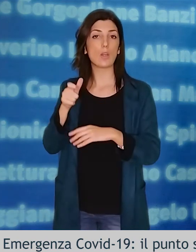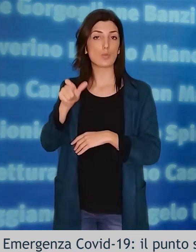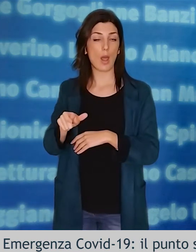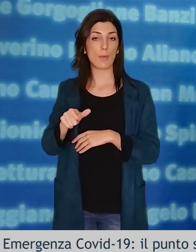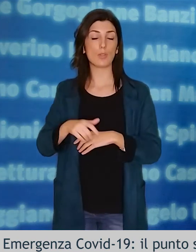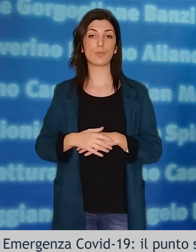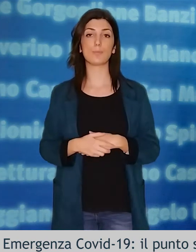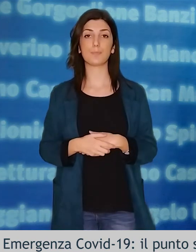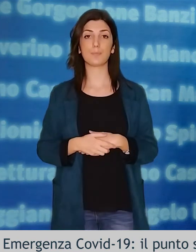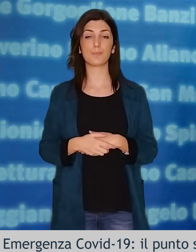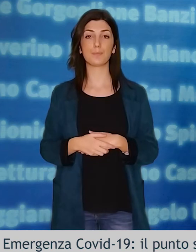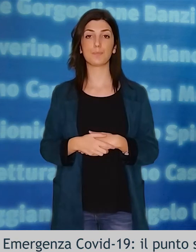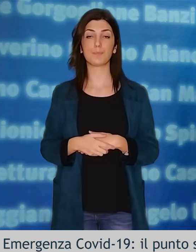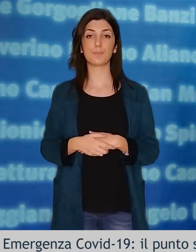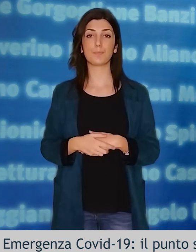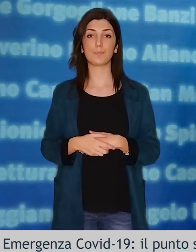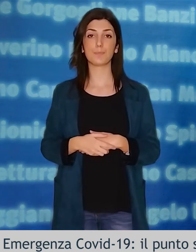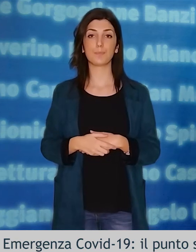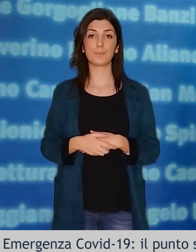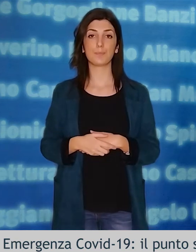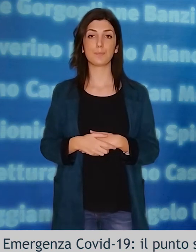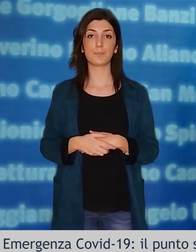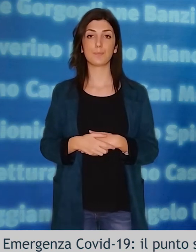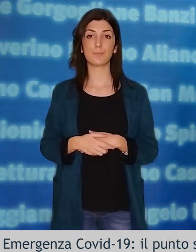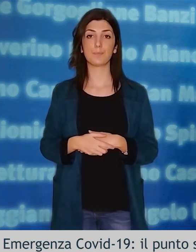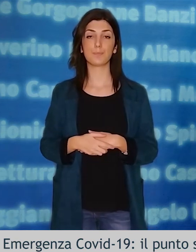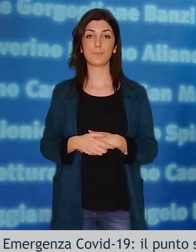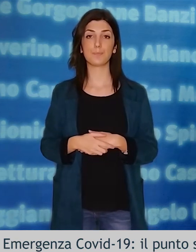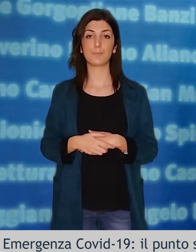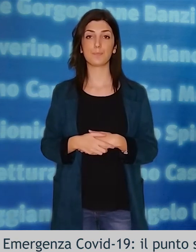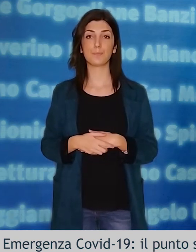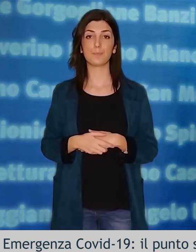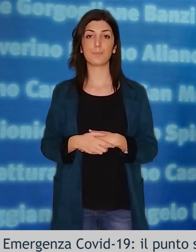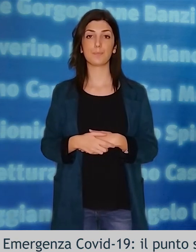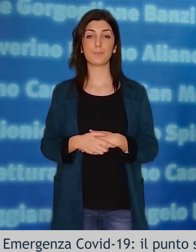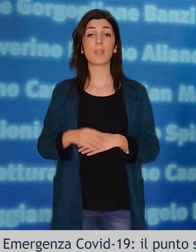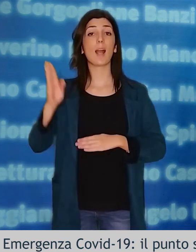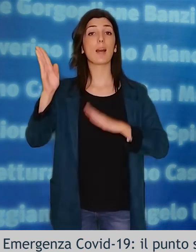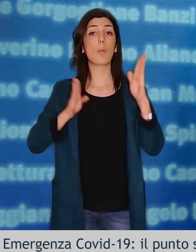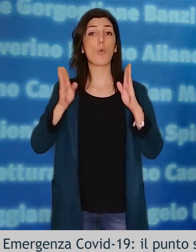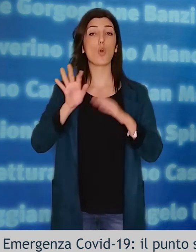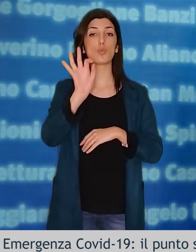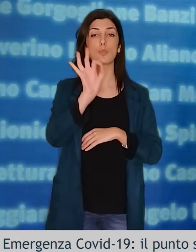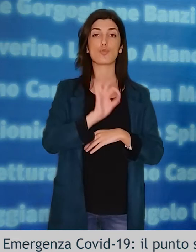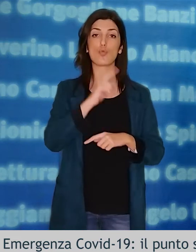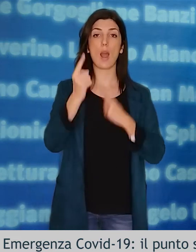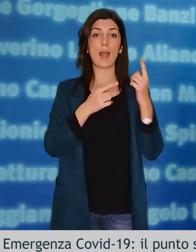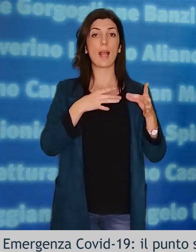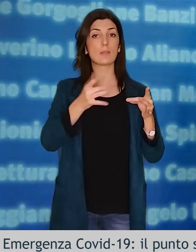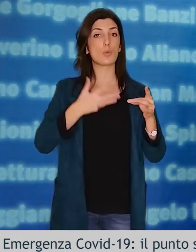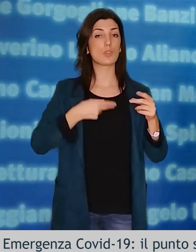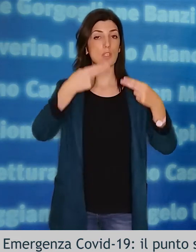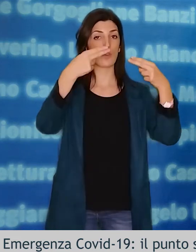In controtendenza un dato che si riferisce al rapporto percentuale dei casi positivi